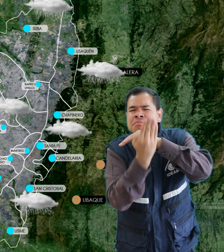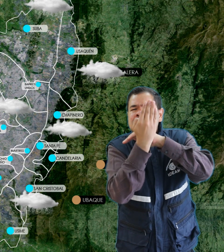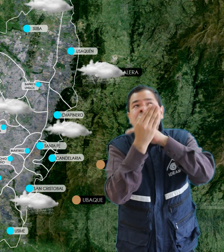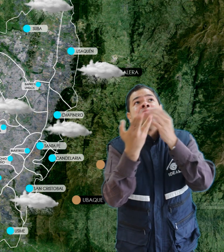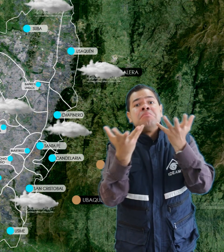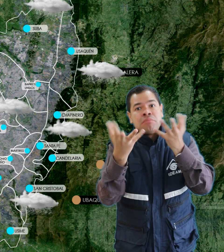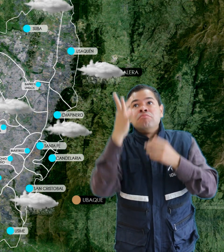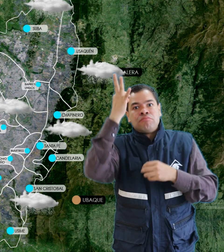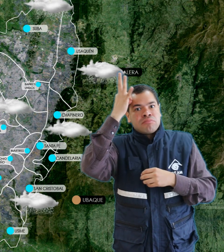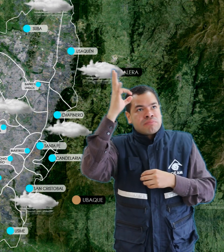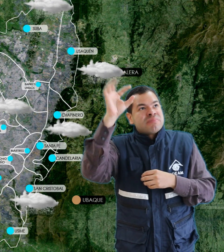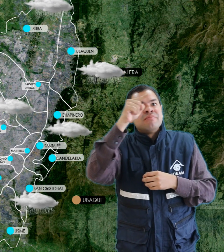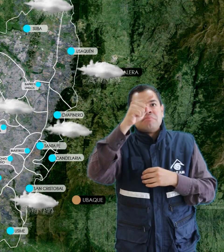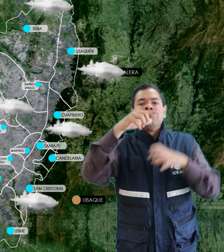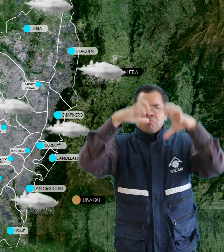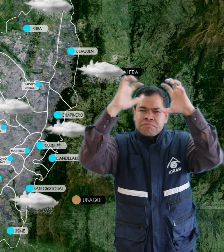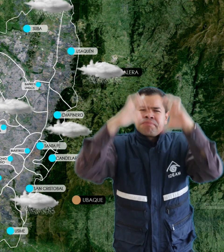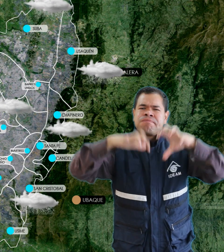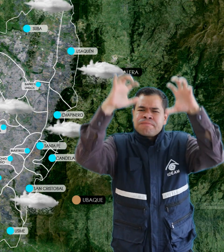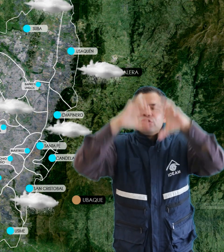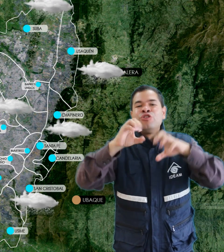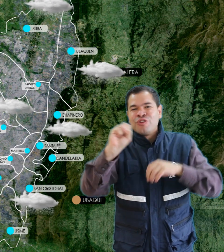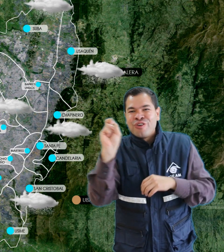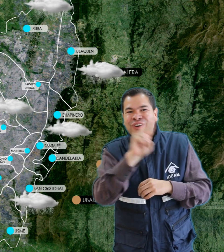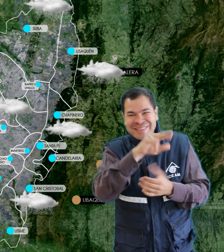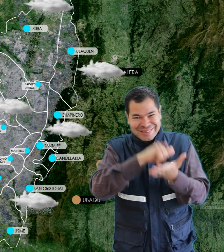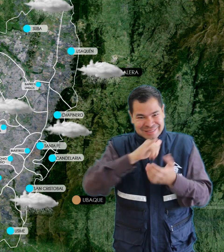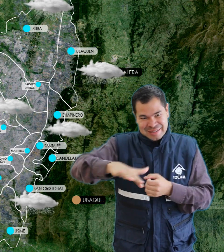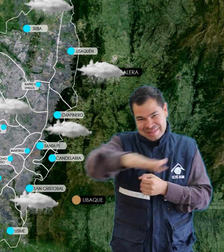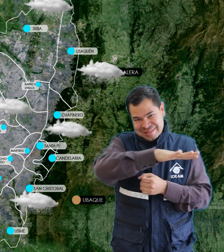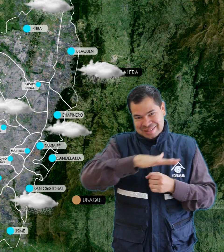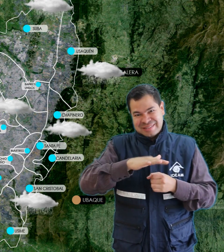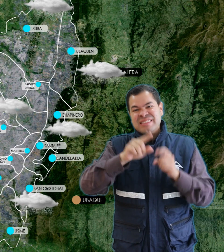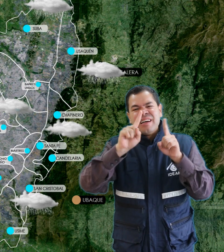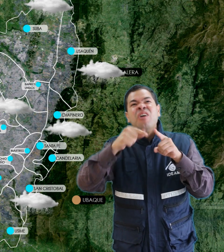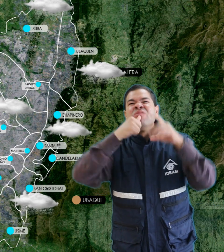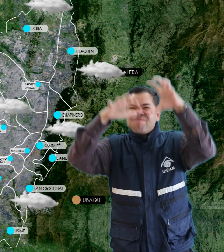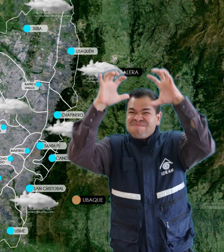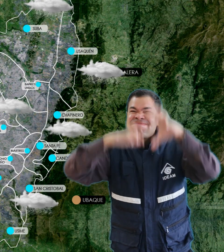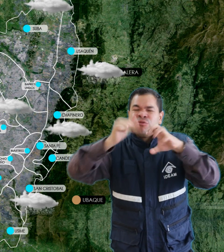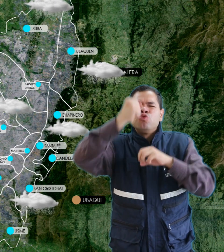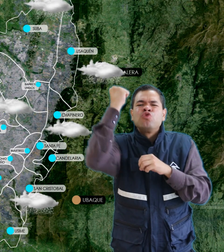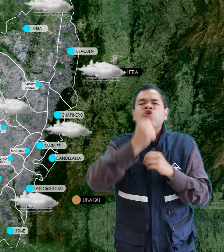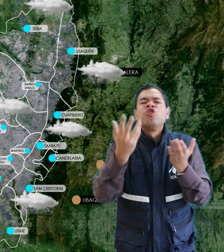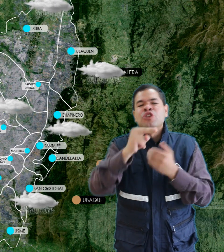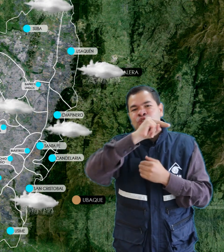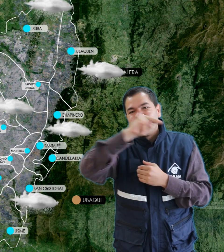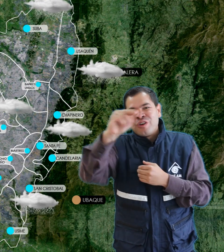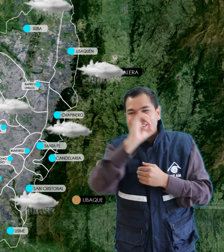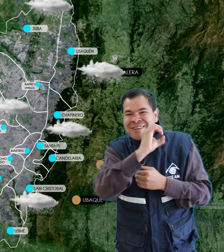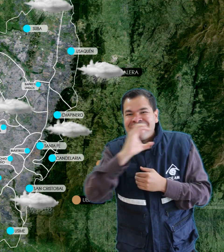probabilidad de que se presenten precipitaciones en el oriente de la ciudad y lluvias un poco más intensas en el norte y